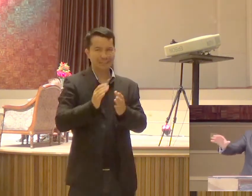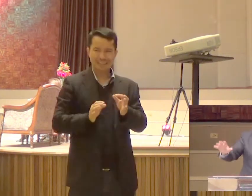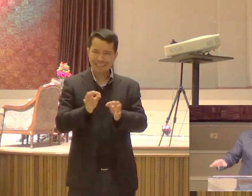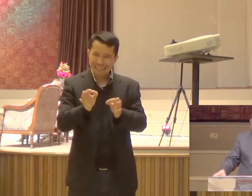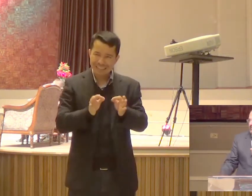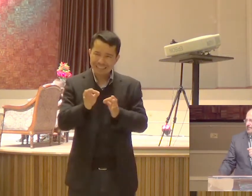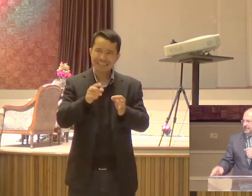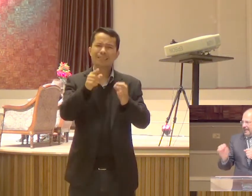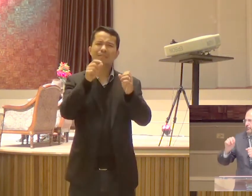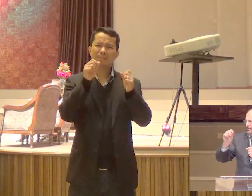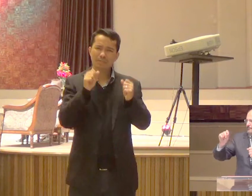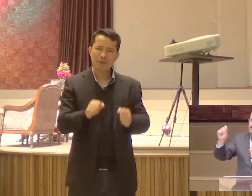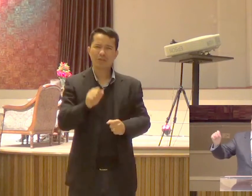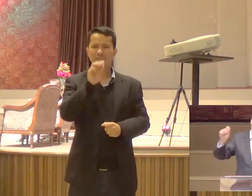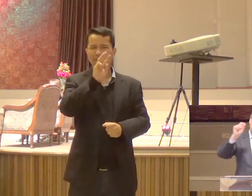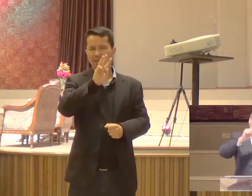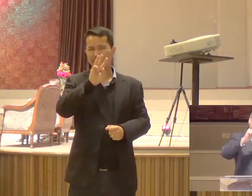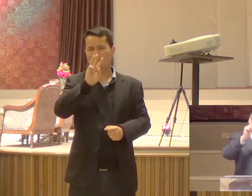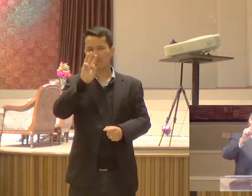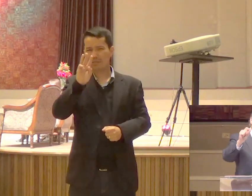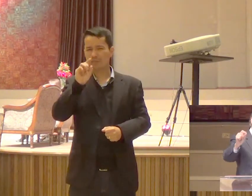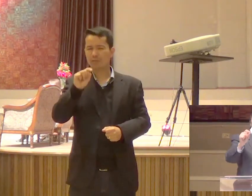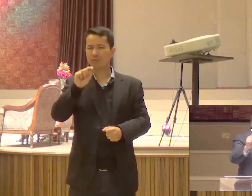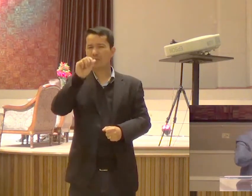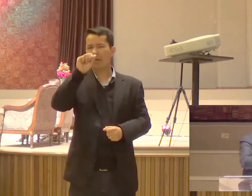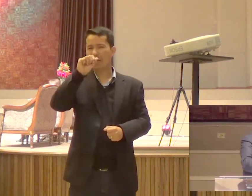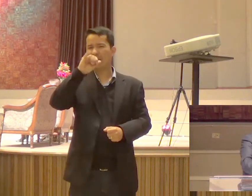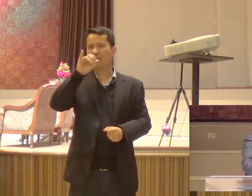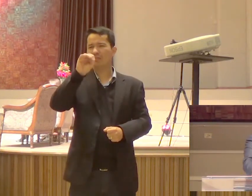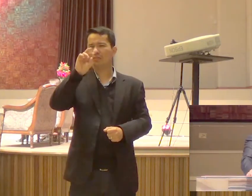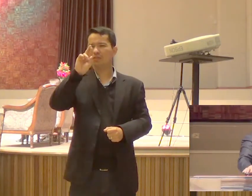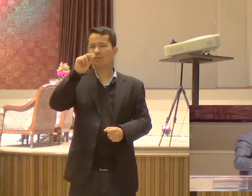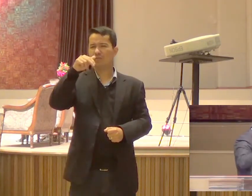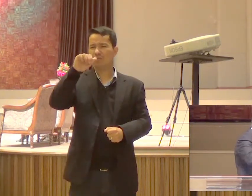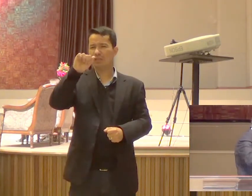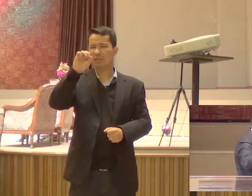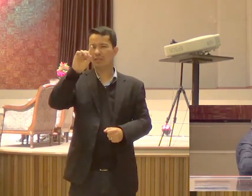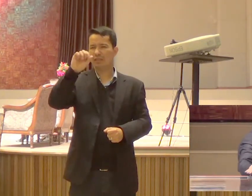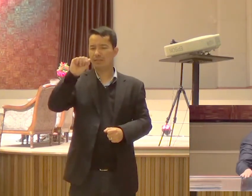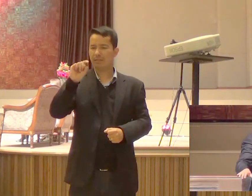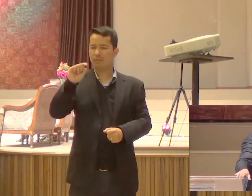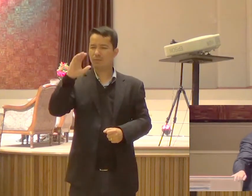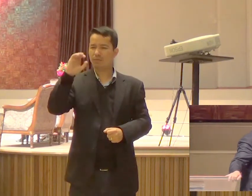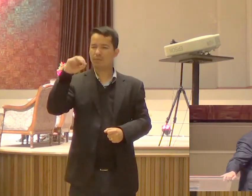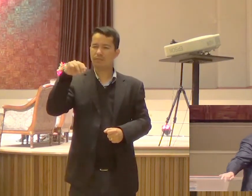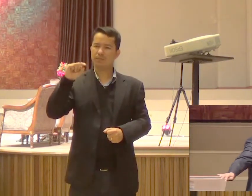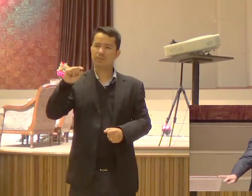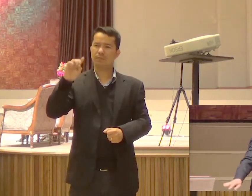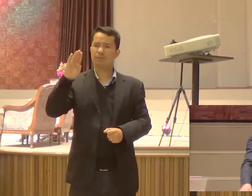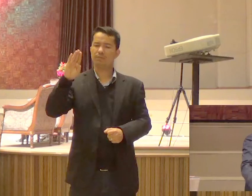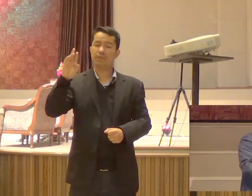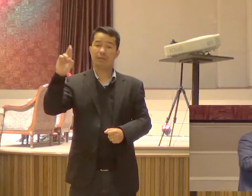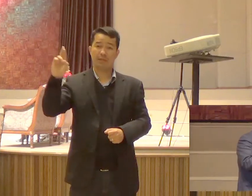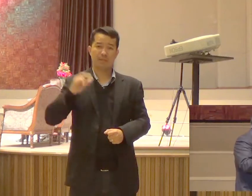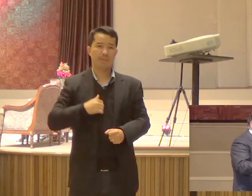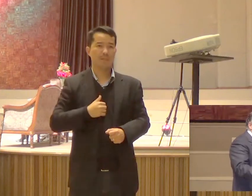vida www.ajornada.com.br Segundo ministério O Holy Hour Trabalho com homens